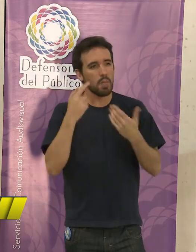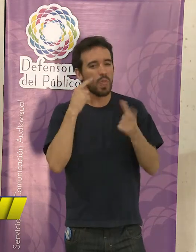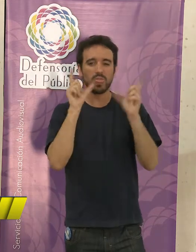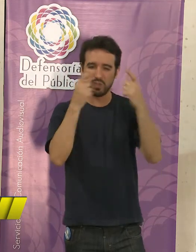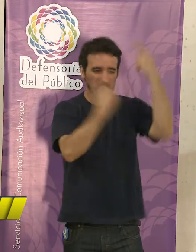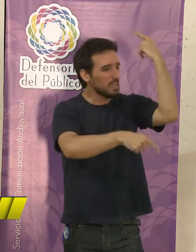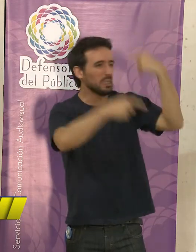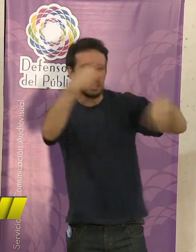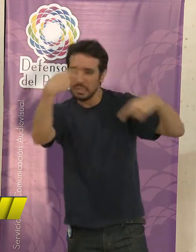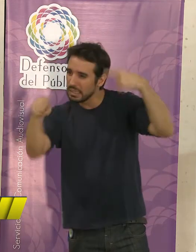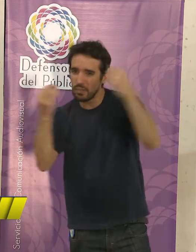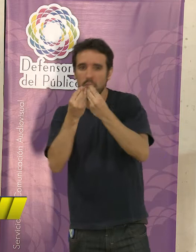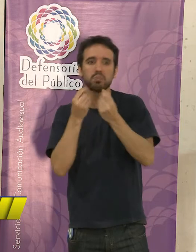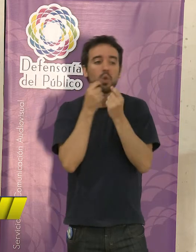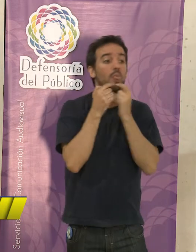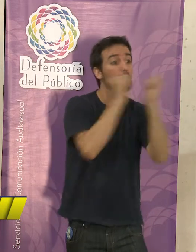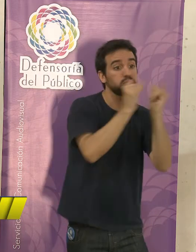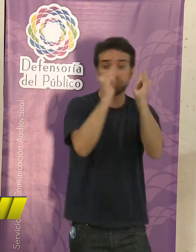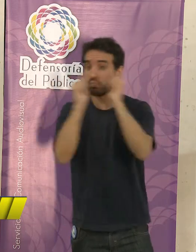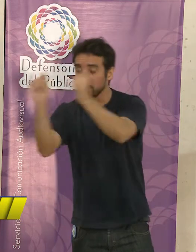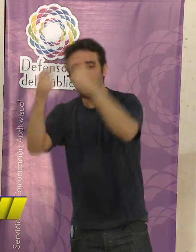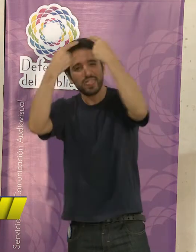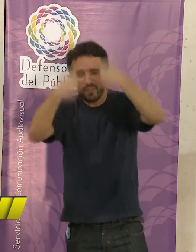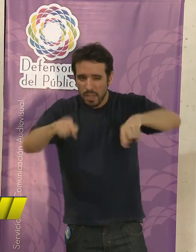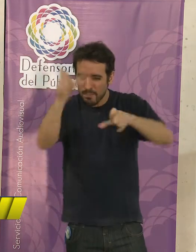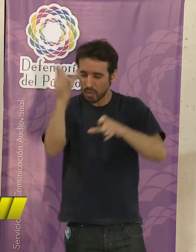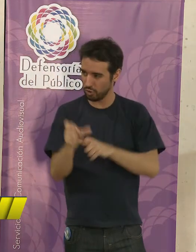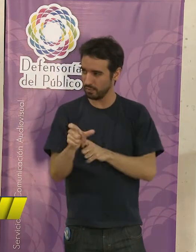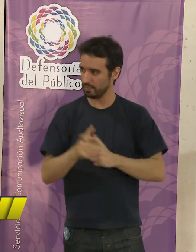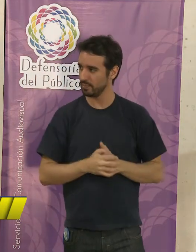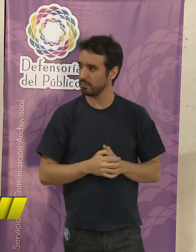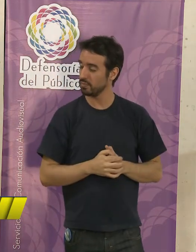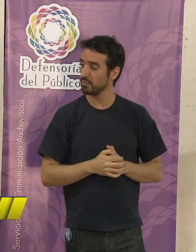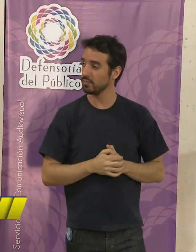pluralidad, la diversidad de voces, es decir, que podamos